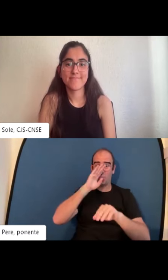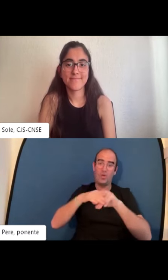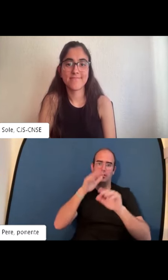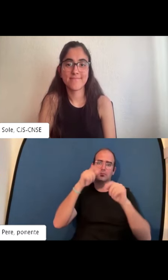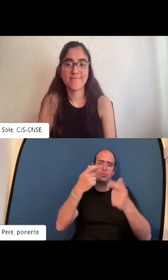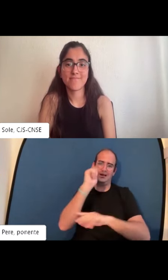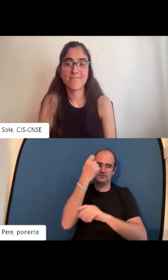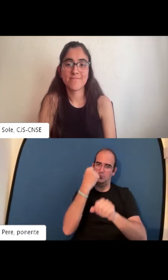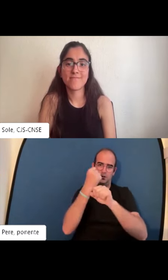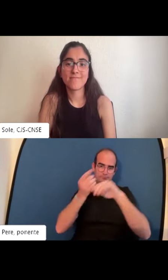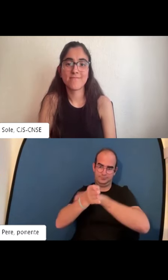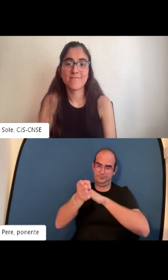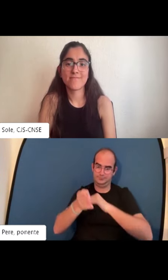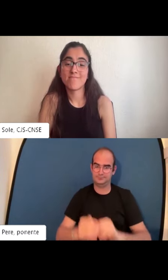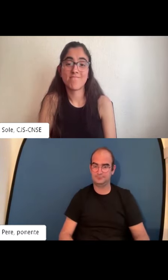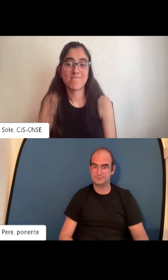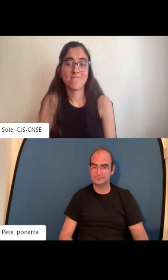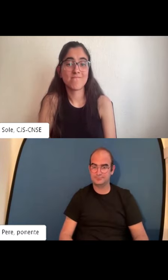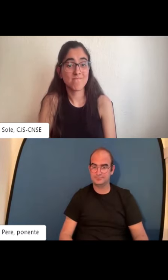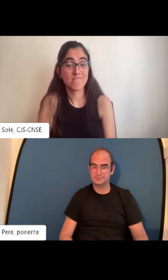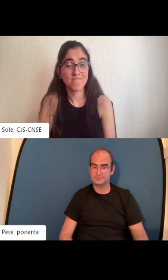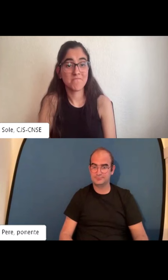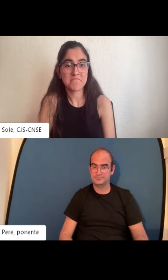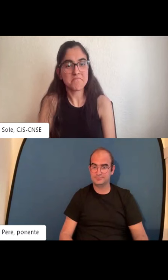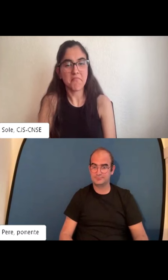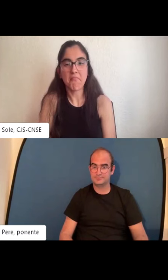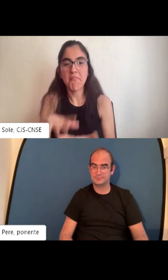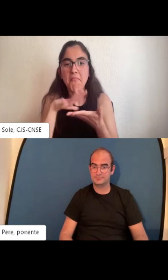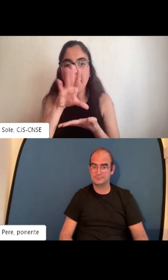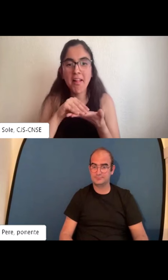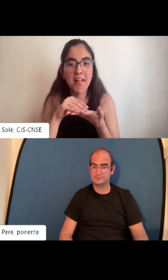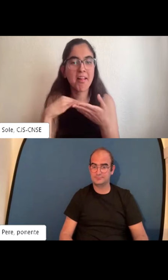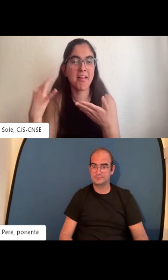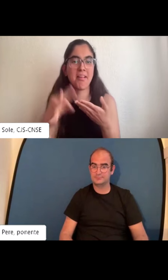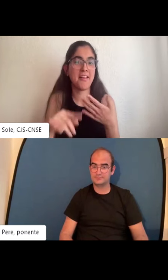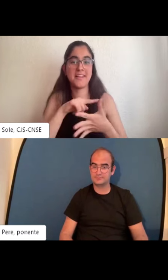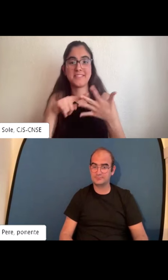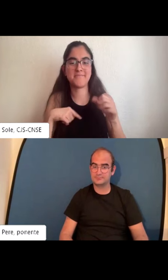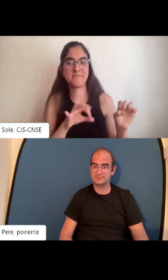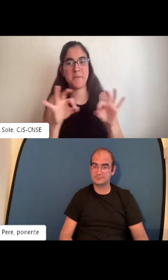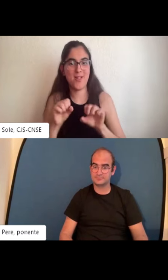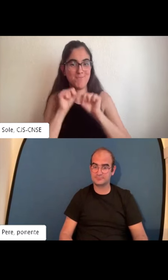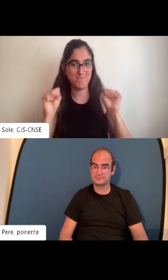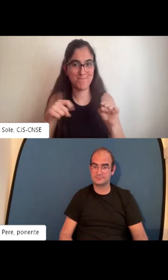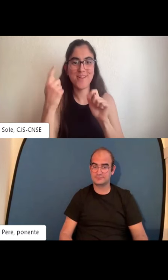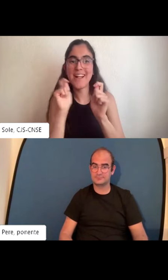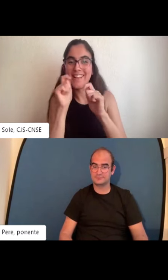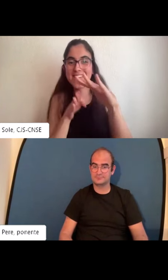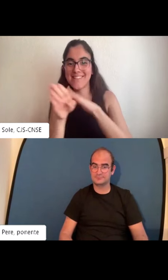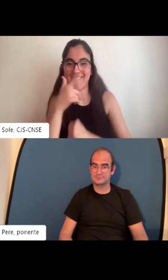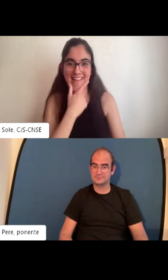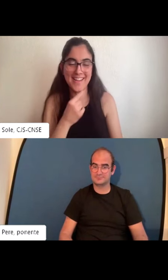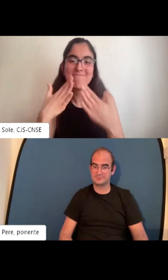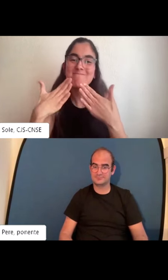la actitud y el networking. Y a partir de ahí yo creo que puedes tener éxito en la búsqueda de empleo. Me lo cojo